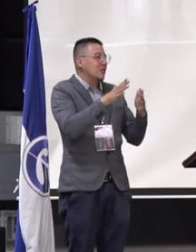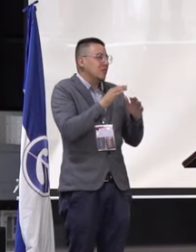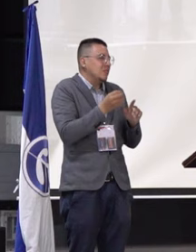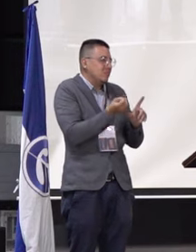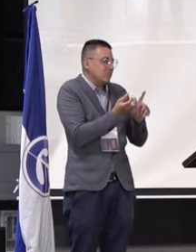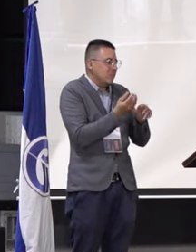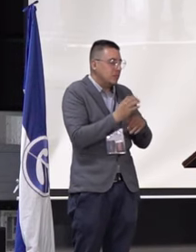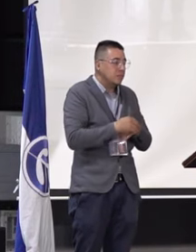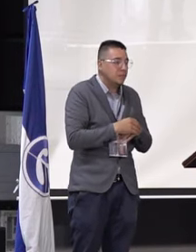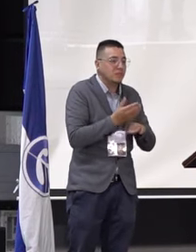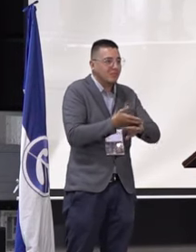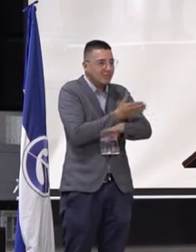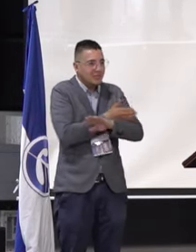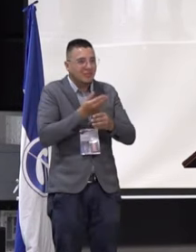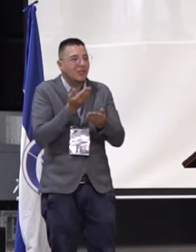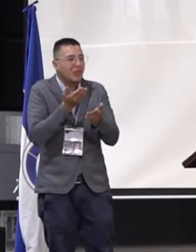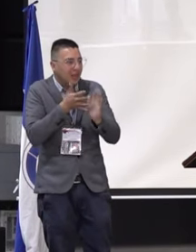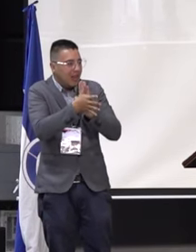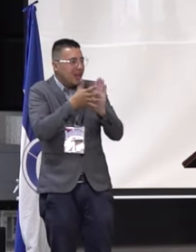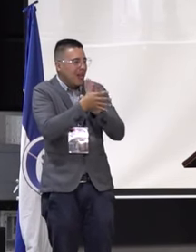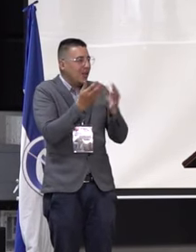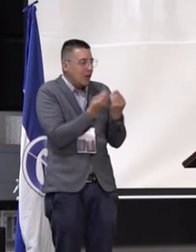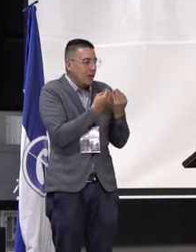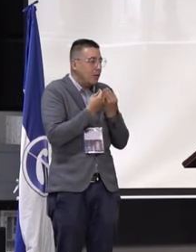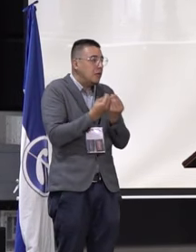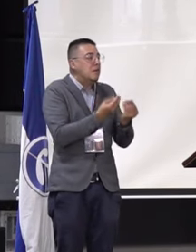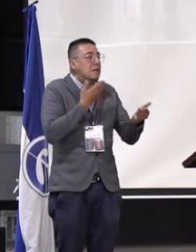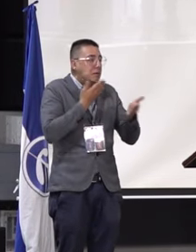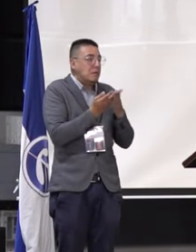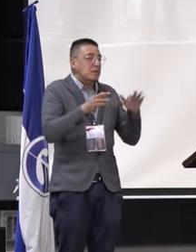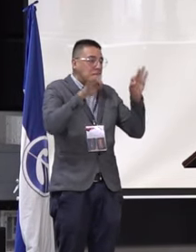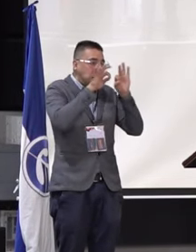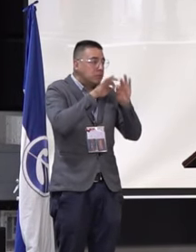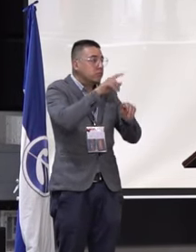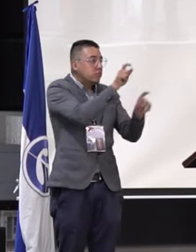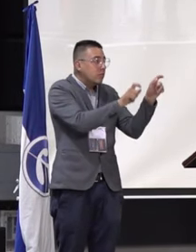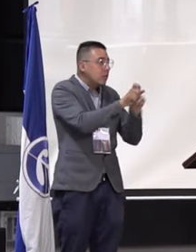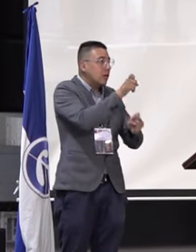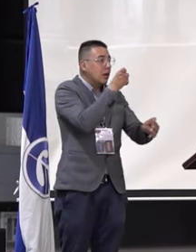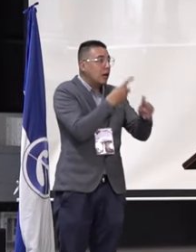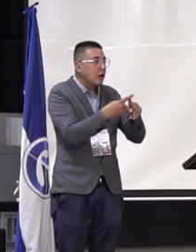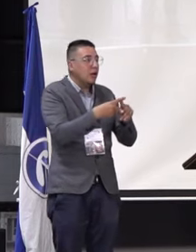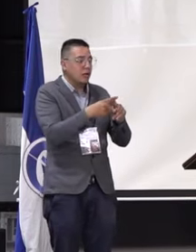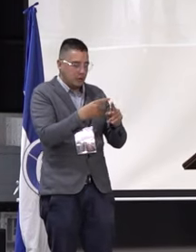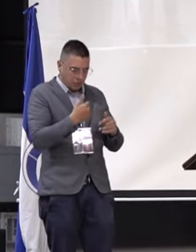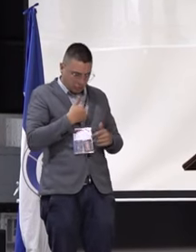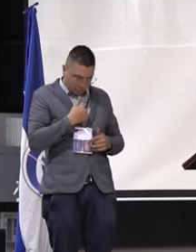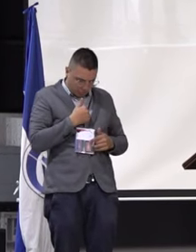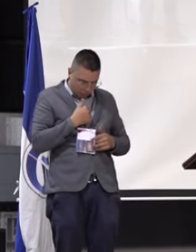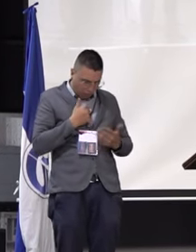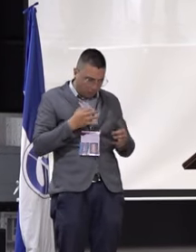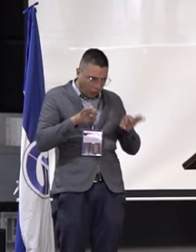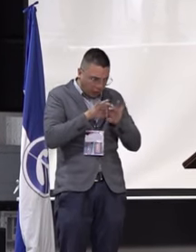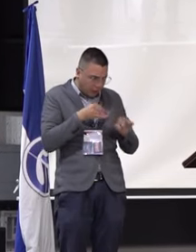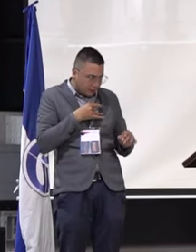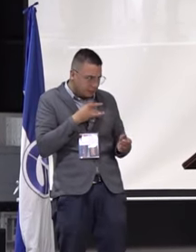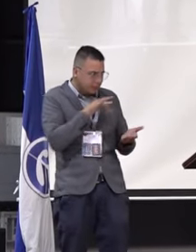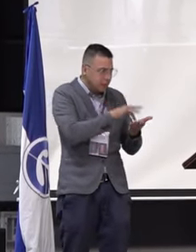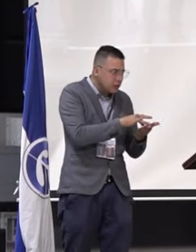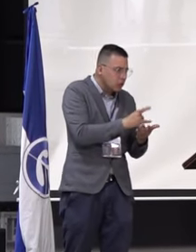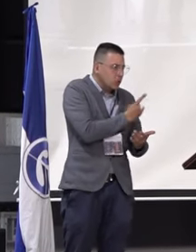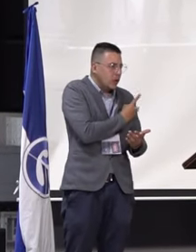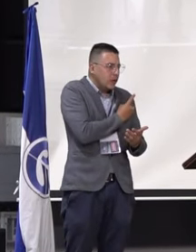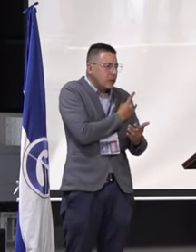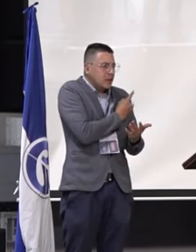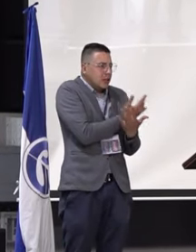reconociendo lo que han dicho los compañeros, es importante que nosotros como egresados nos vayamos acercando, vayamos apropiándonos de los espacios que la universidad ha brindado.